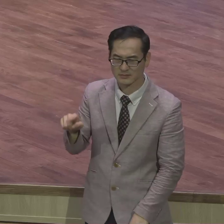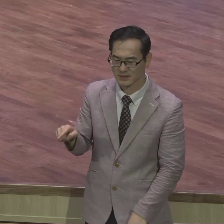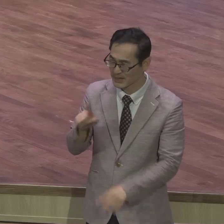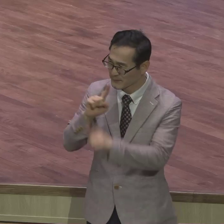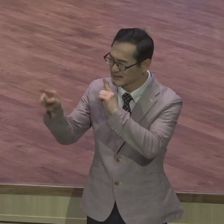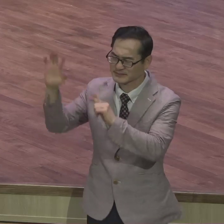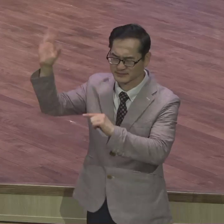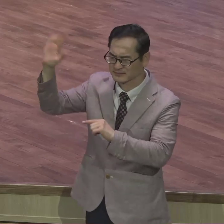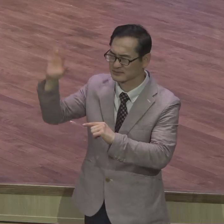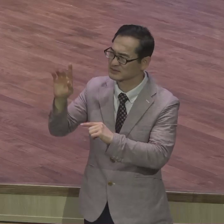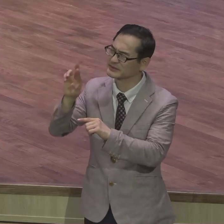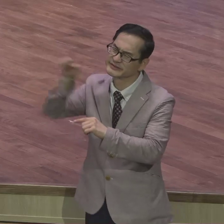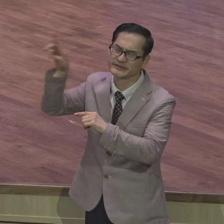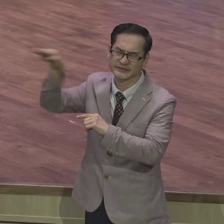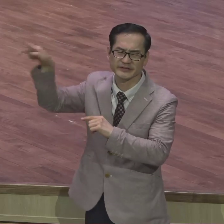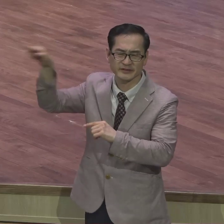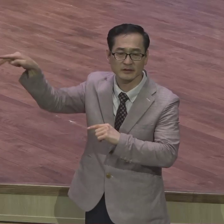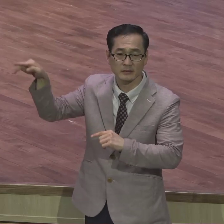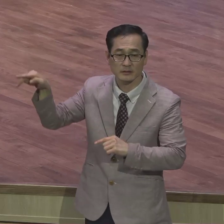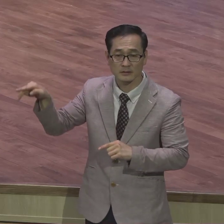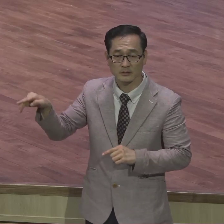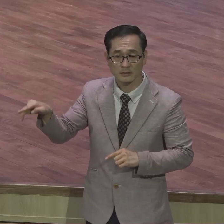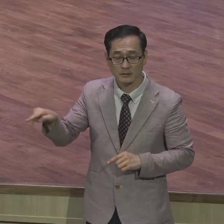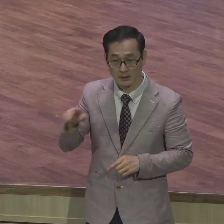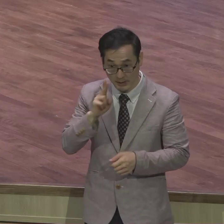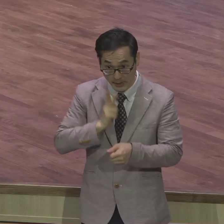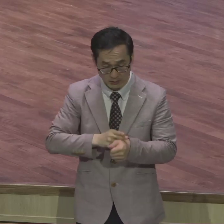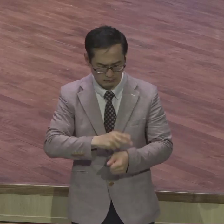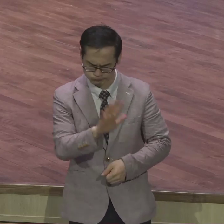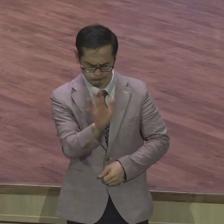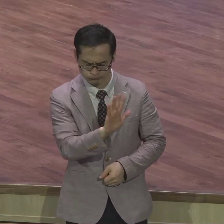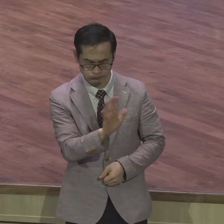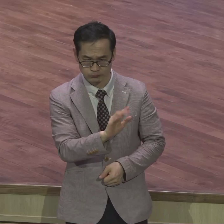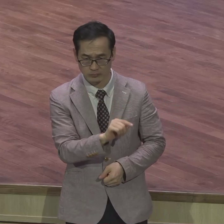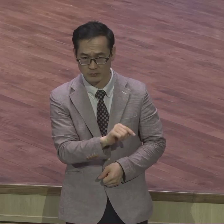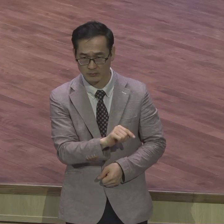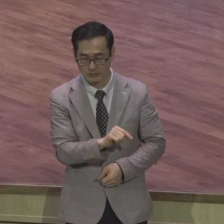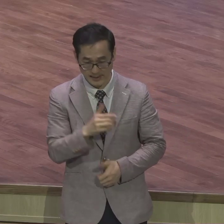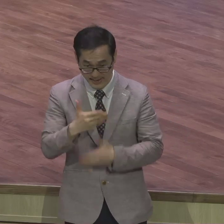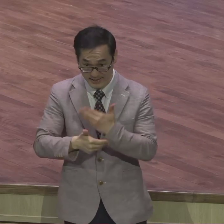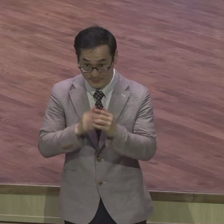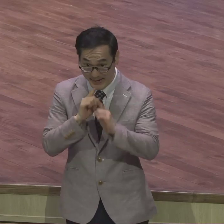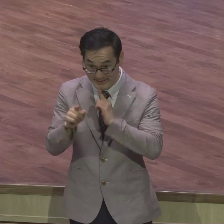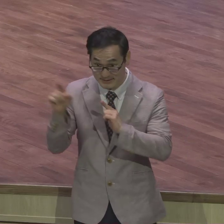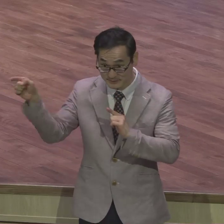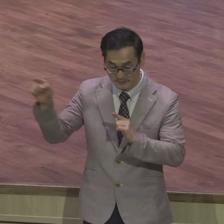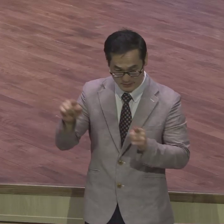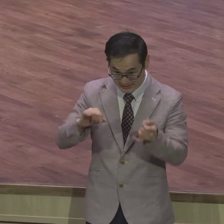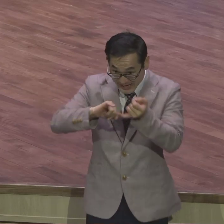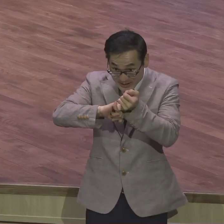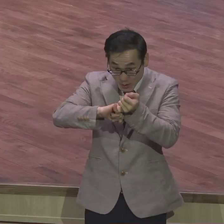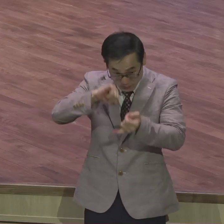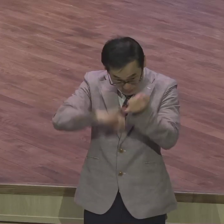바울은 분명하게 하나님의 말씀은 폐하여진 것이 아님을 밝히고 있습니다